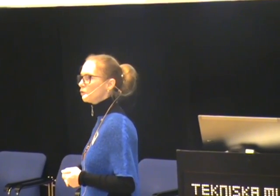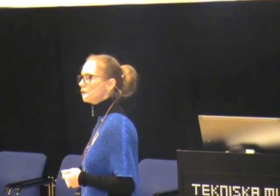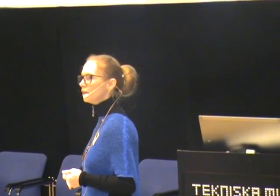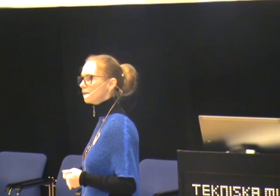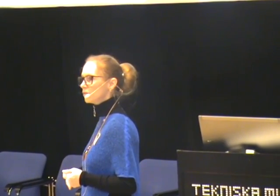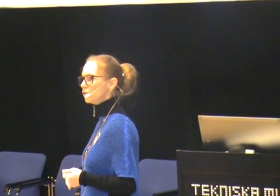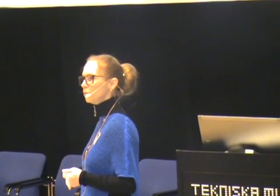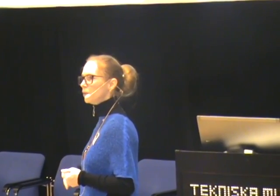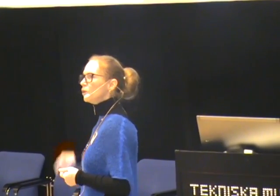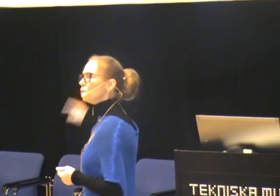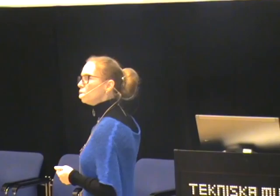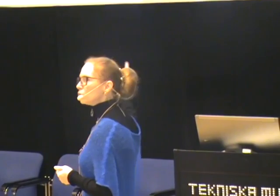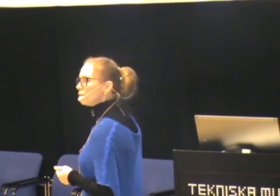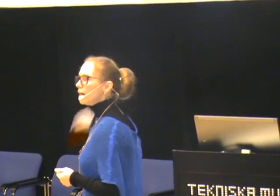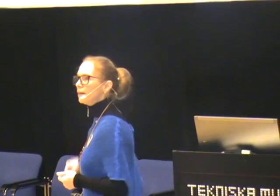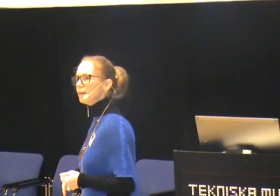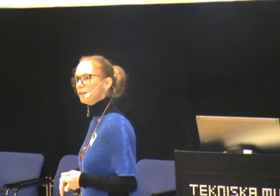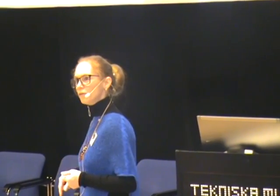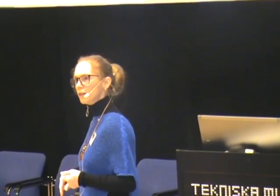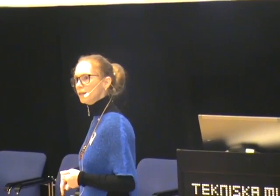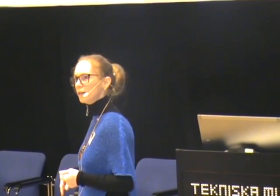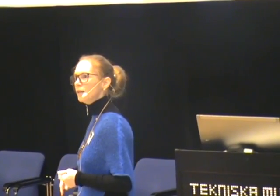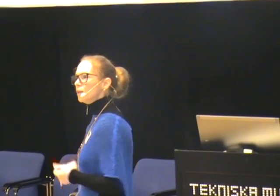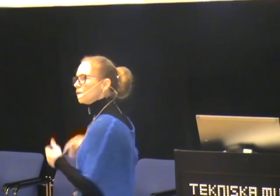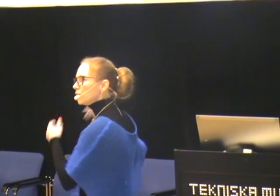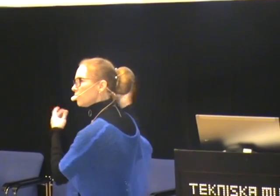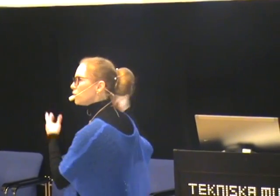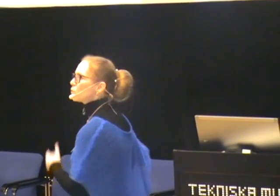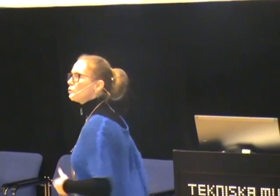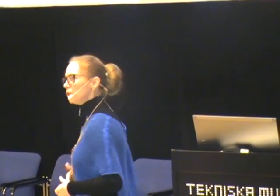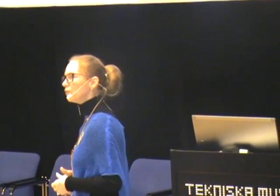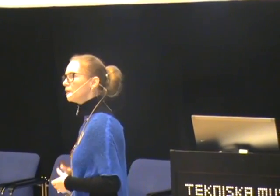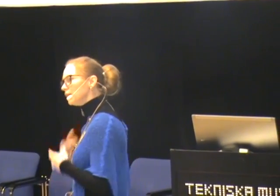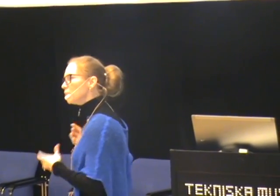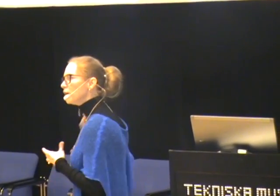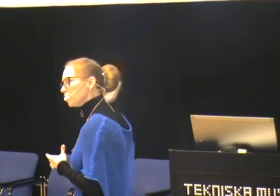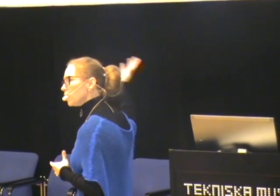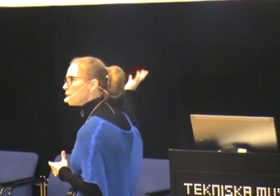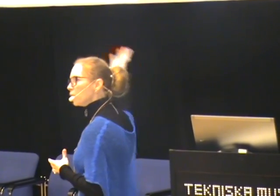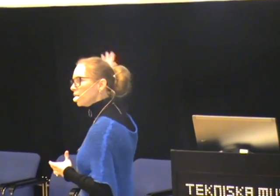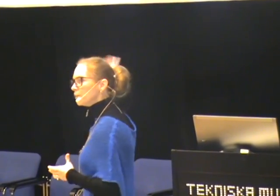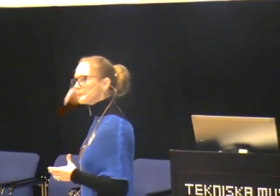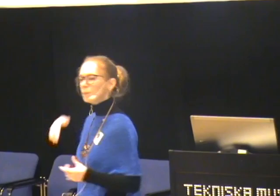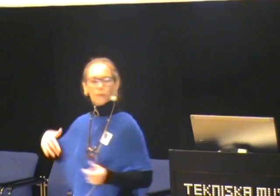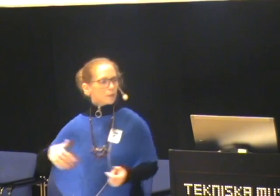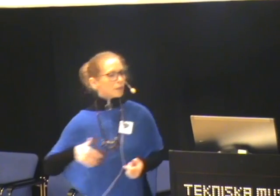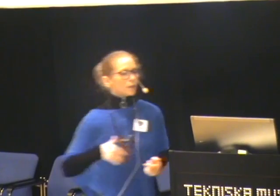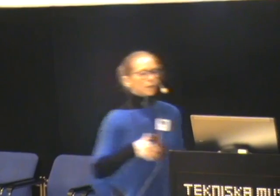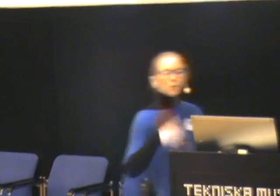kommer att tas in i ett klassrum. Och hur du som lärare eller förälder kan förstå hur det är. Vad det innebär för alla de här barnen.